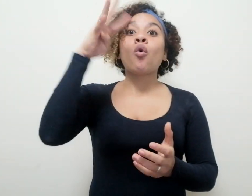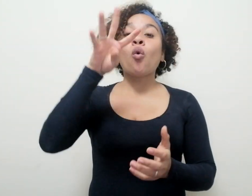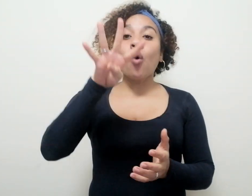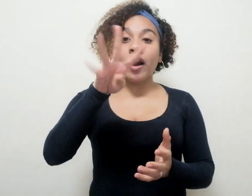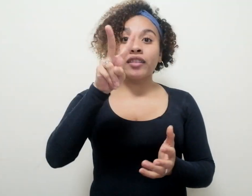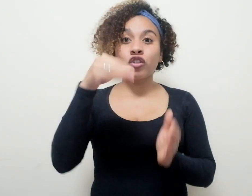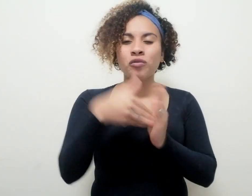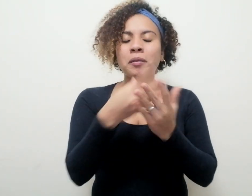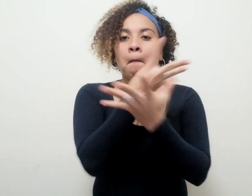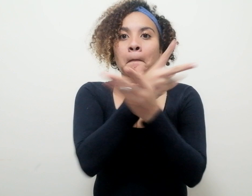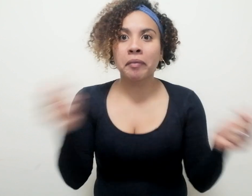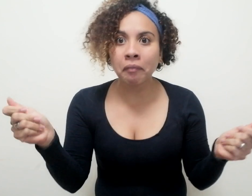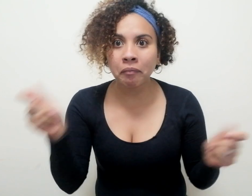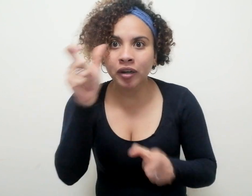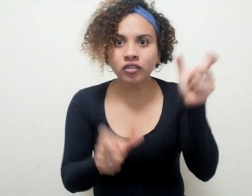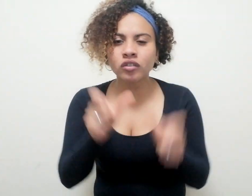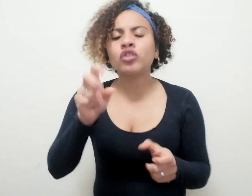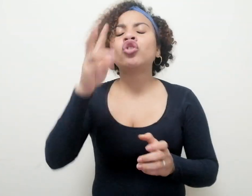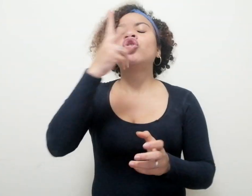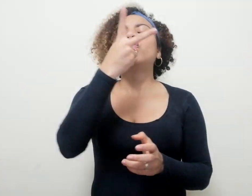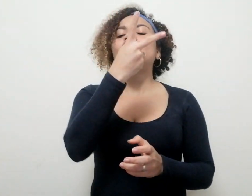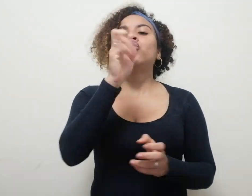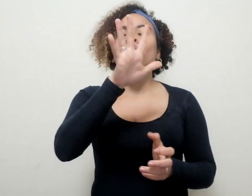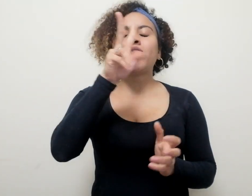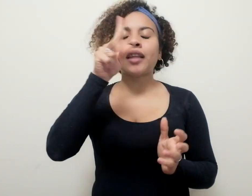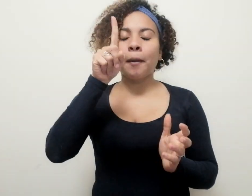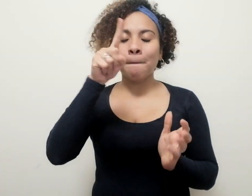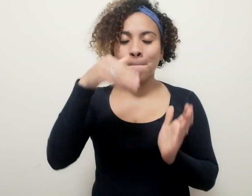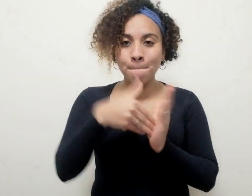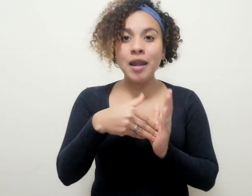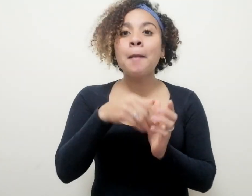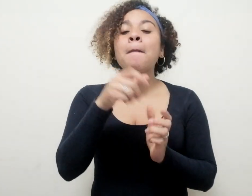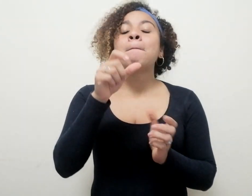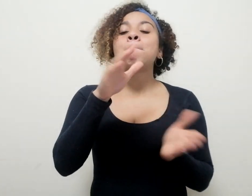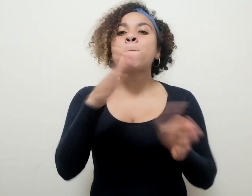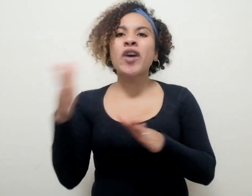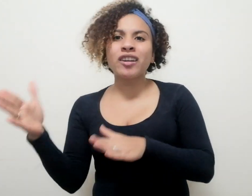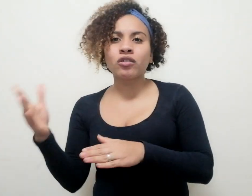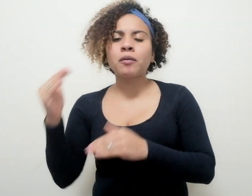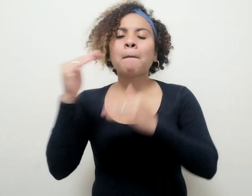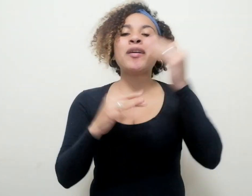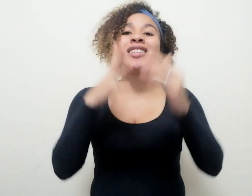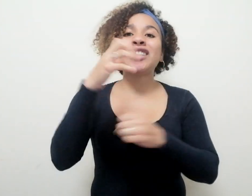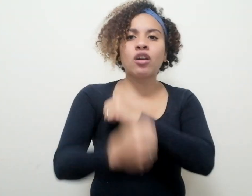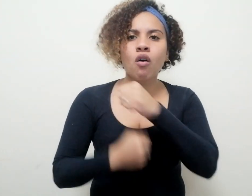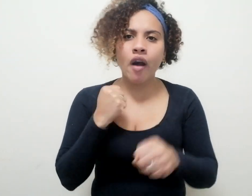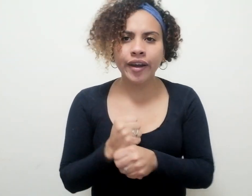Intuir vez, en la negociación Intuir